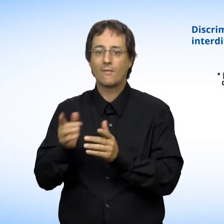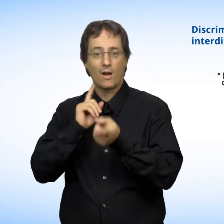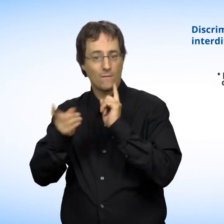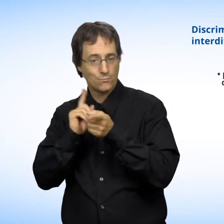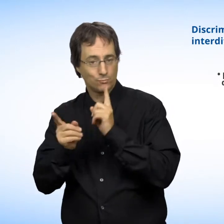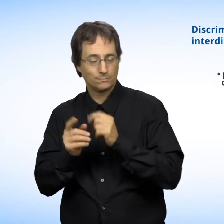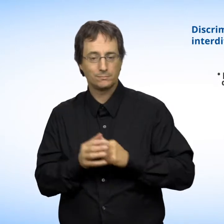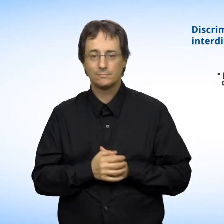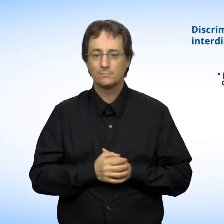Entrevue.